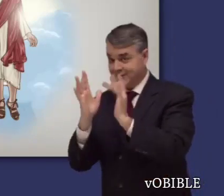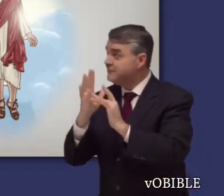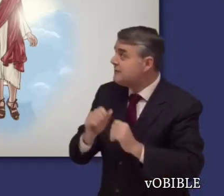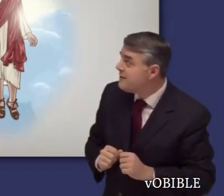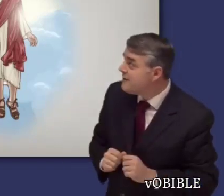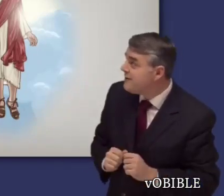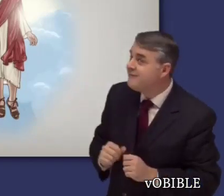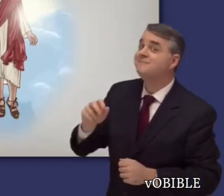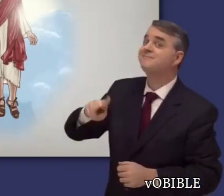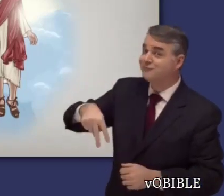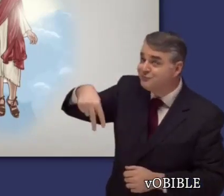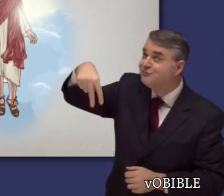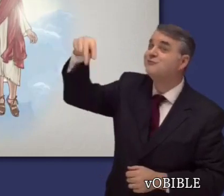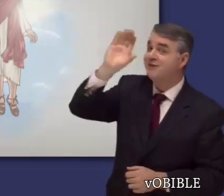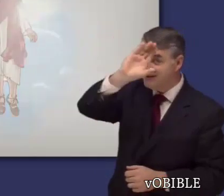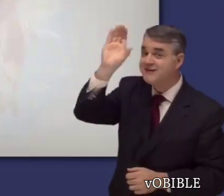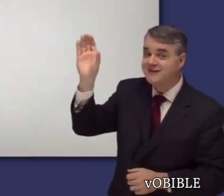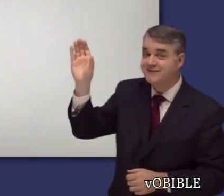luego asciende al cielo.